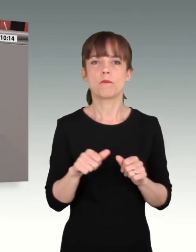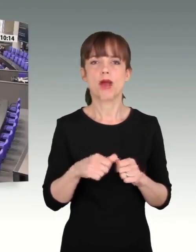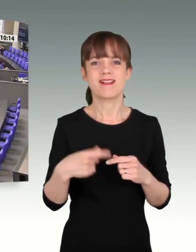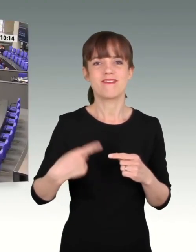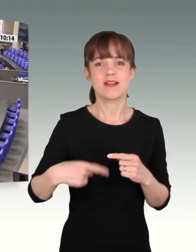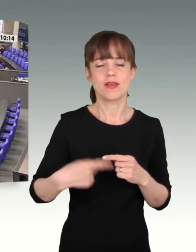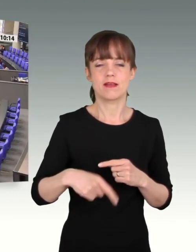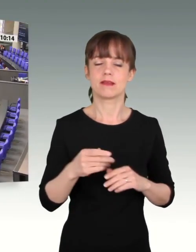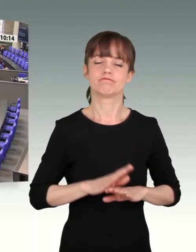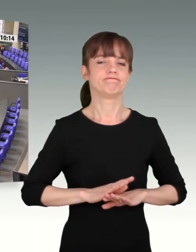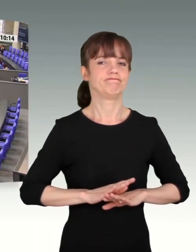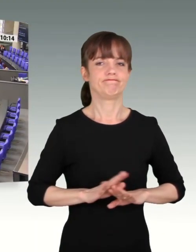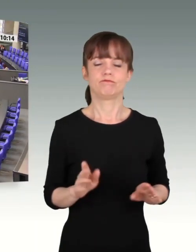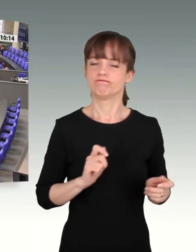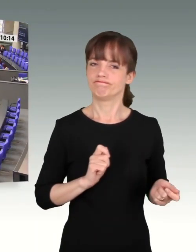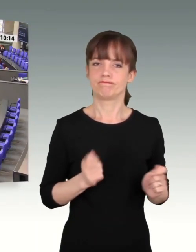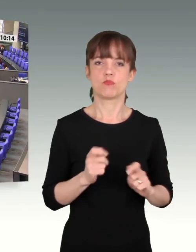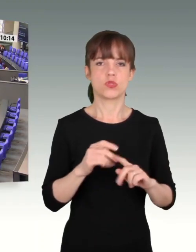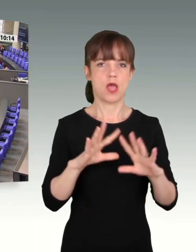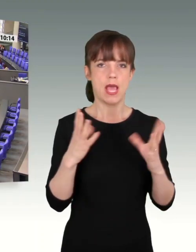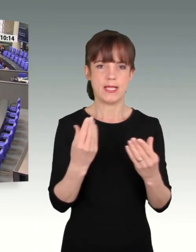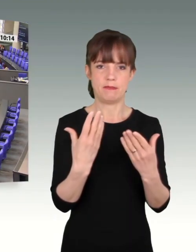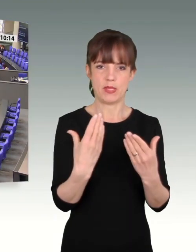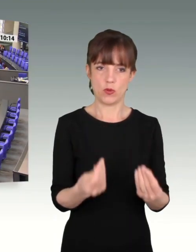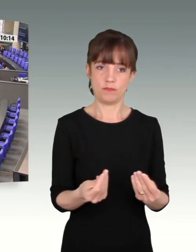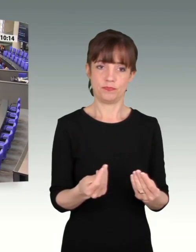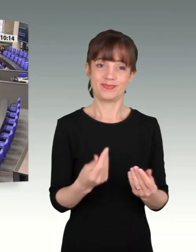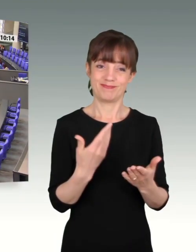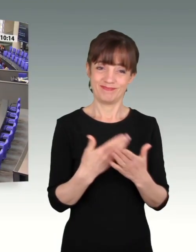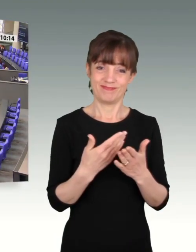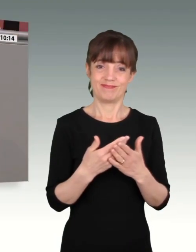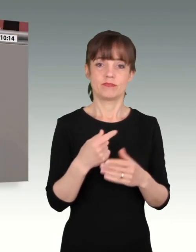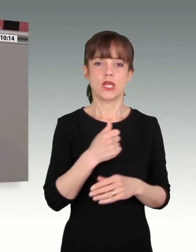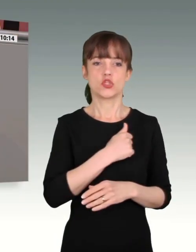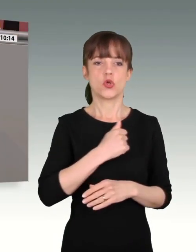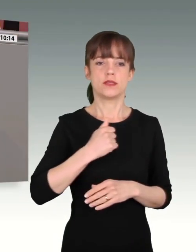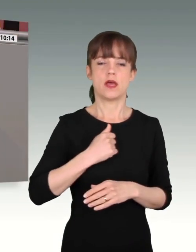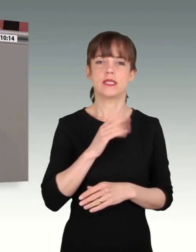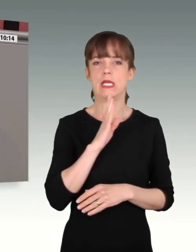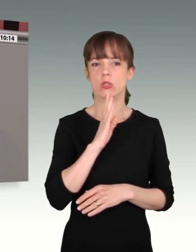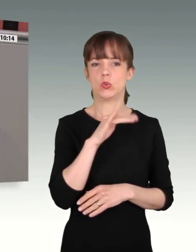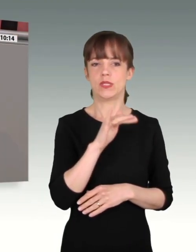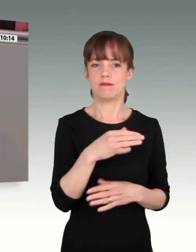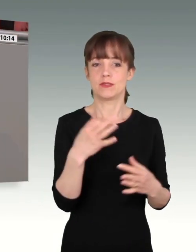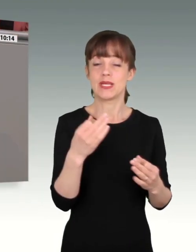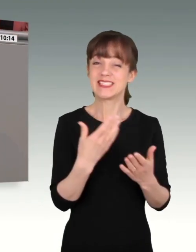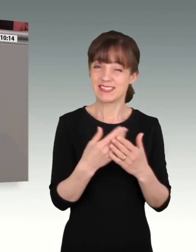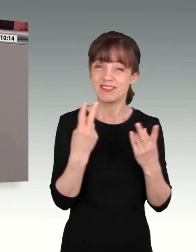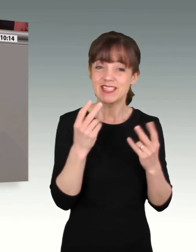Das ist nicht nur ein wichtiges Signal, das hat was mit Respekt zu tun. Und Respekt heißt so viel mehr.